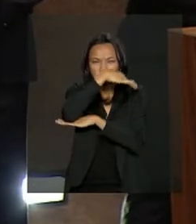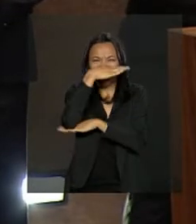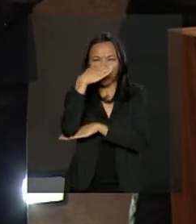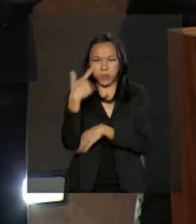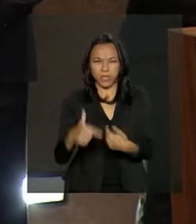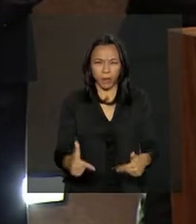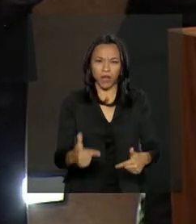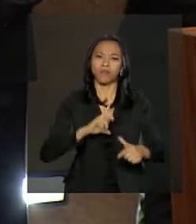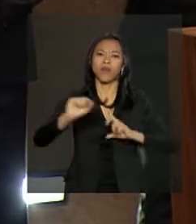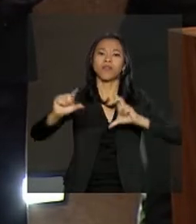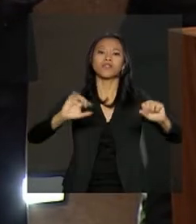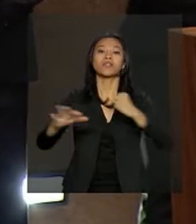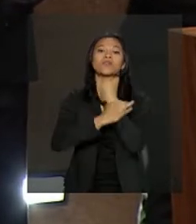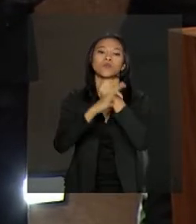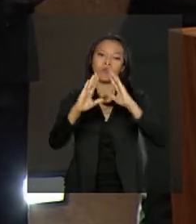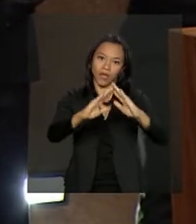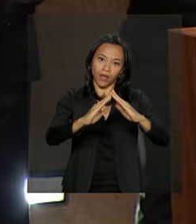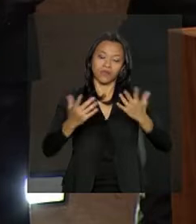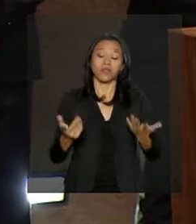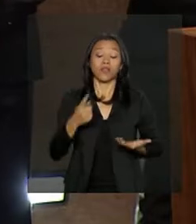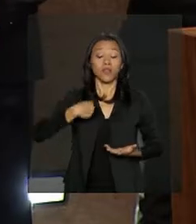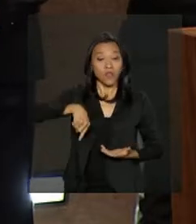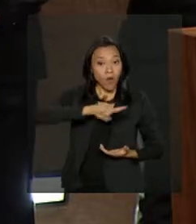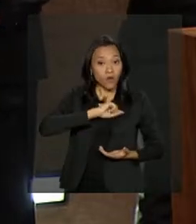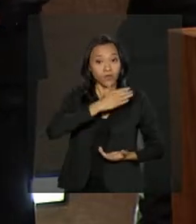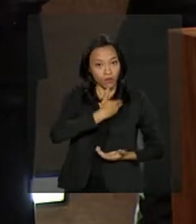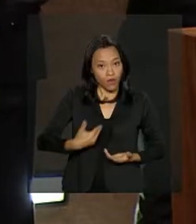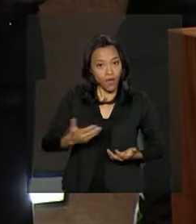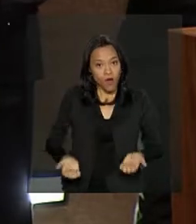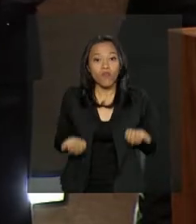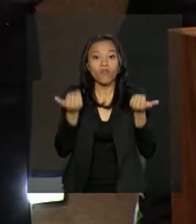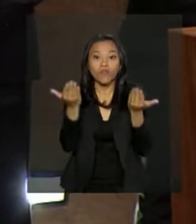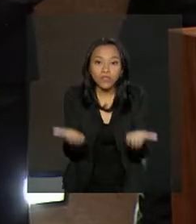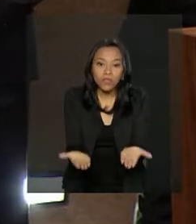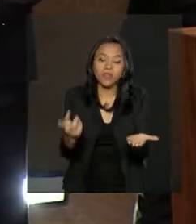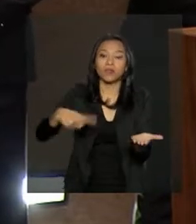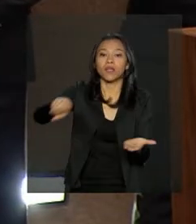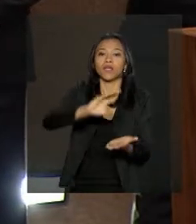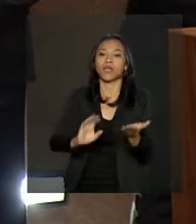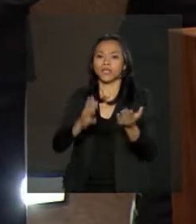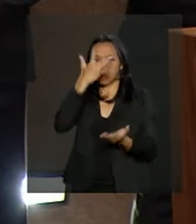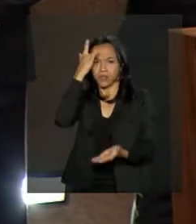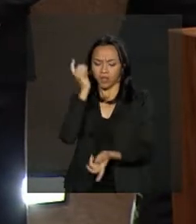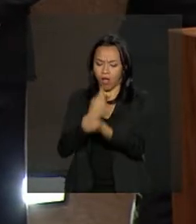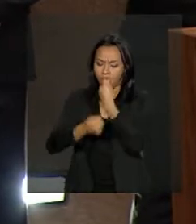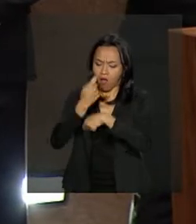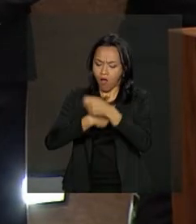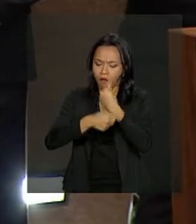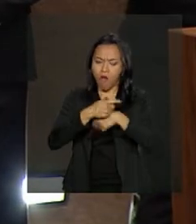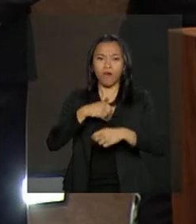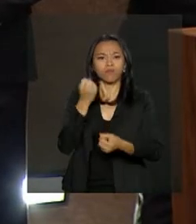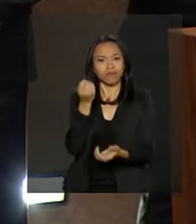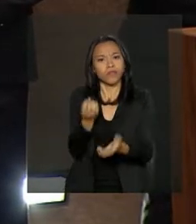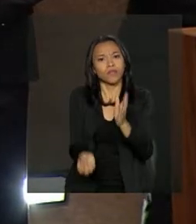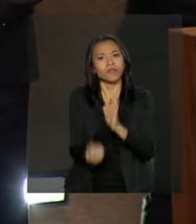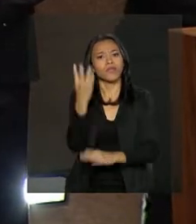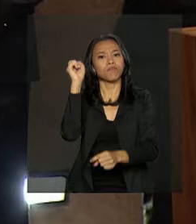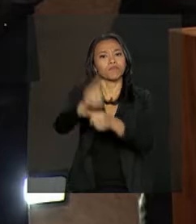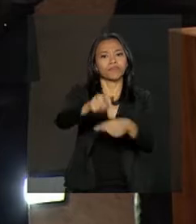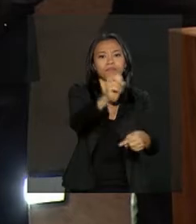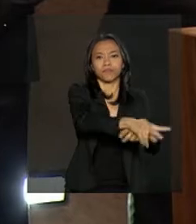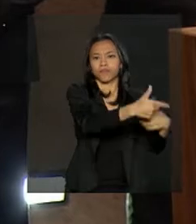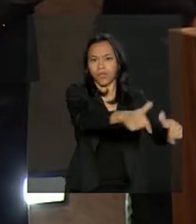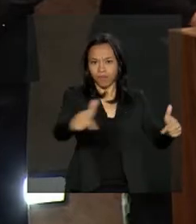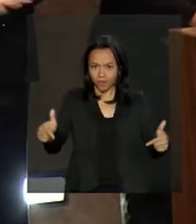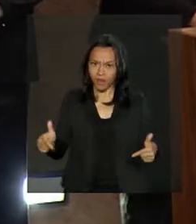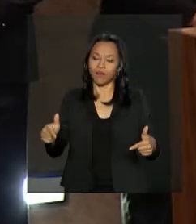Nosso dever é oferecer condições para que o empreendedor crie empregos e gere renda ao trabalhador.